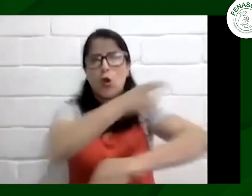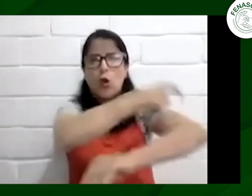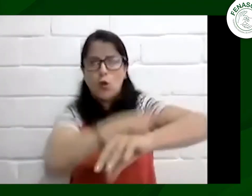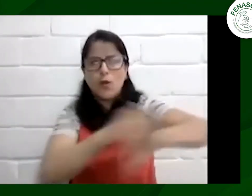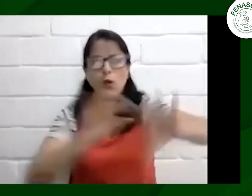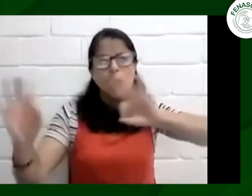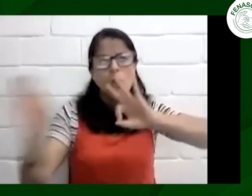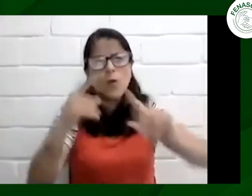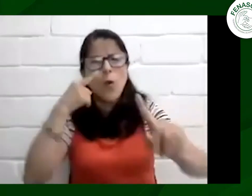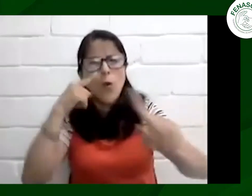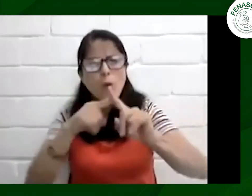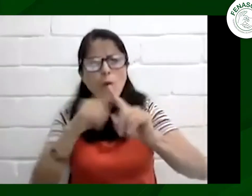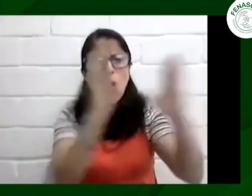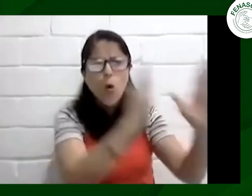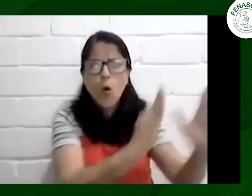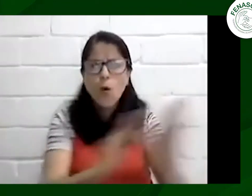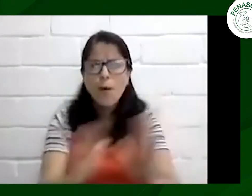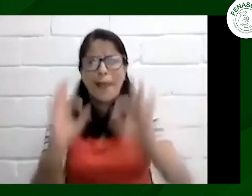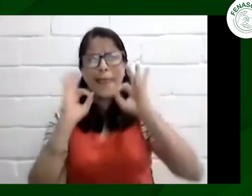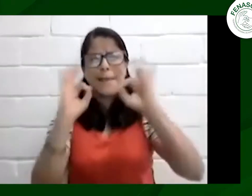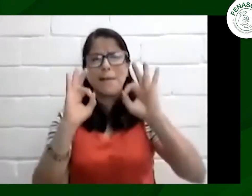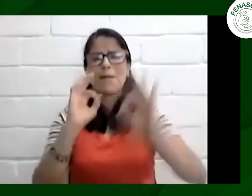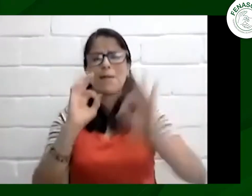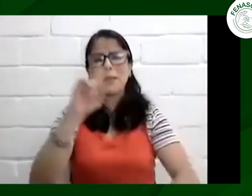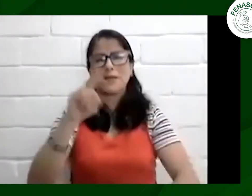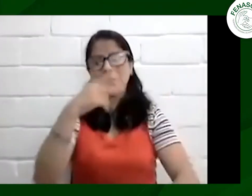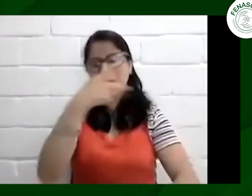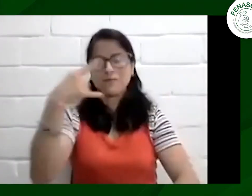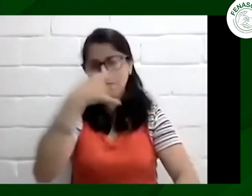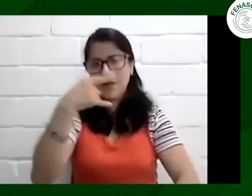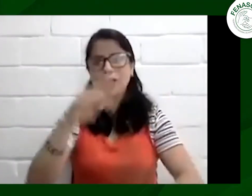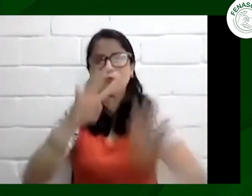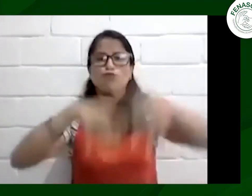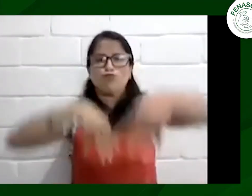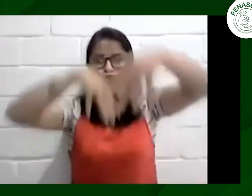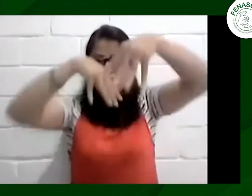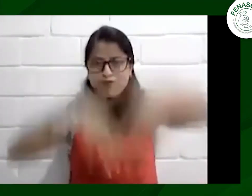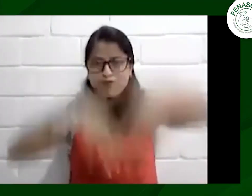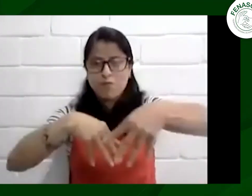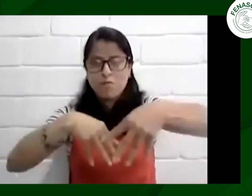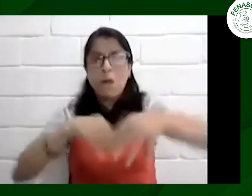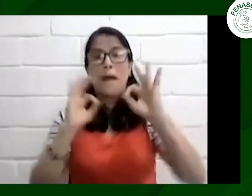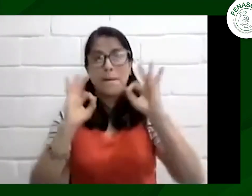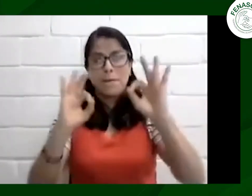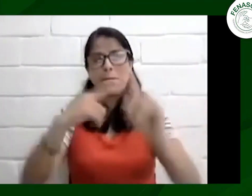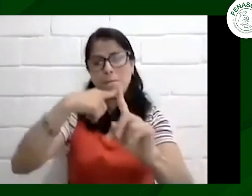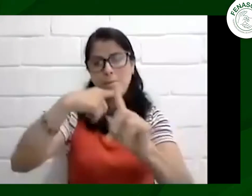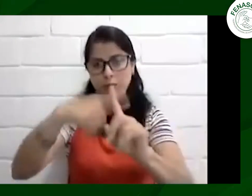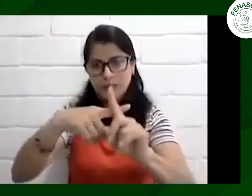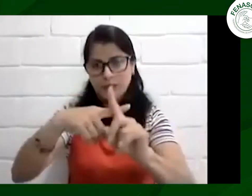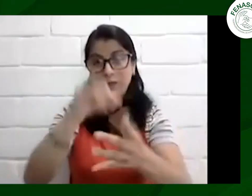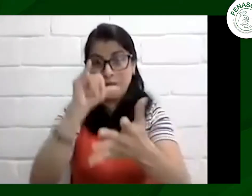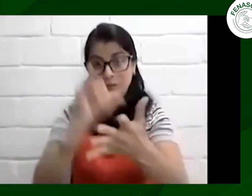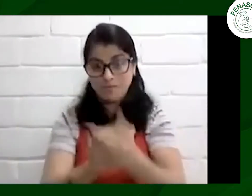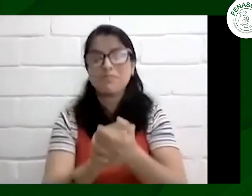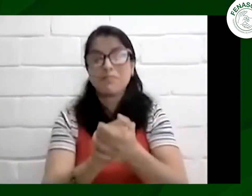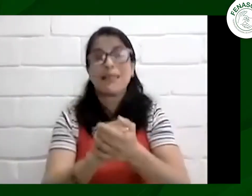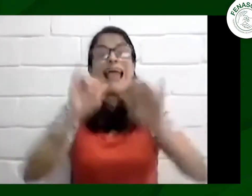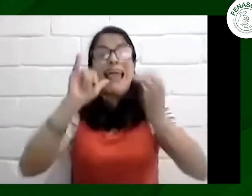comité organizador oficial del plantón desde ahí se empezó a hacer toda la organización para que se ejecutara el 26 de marzo